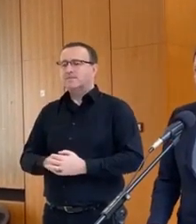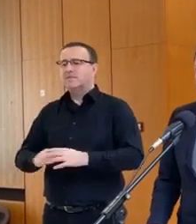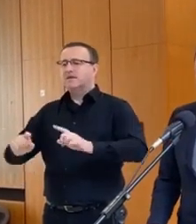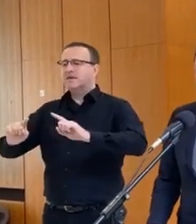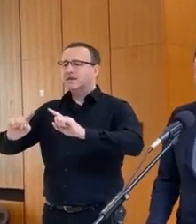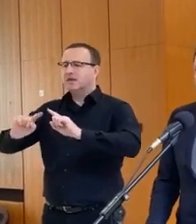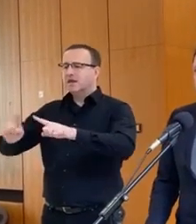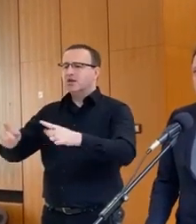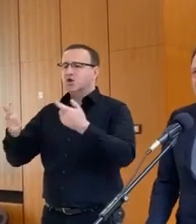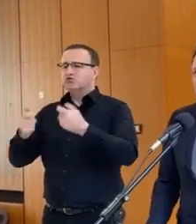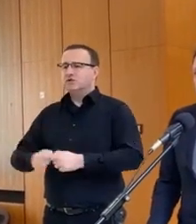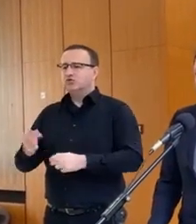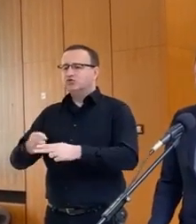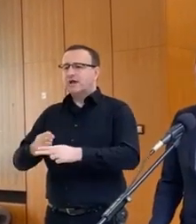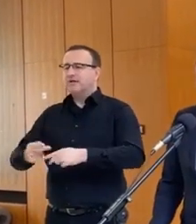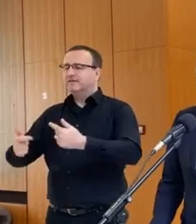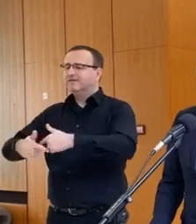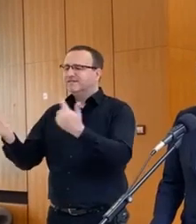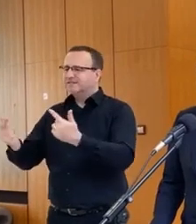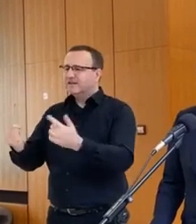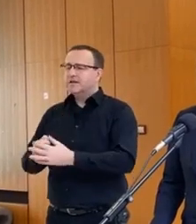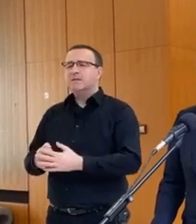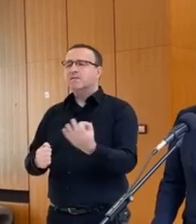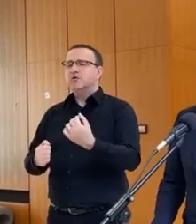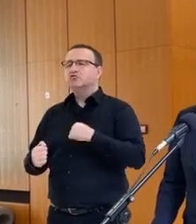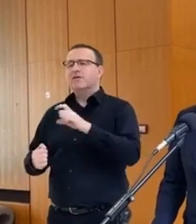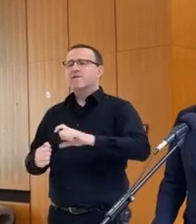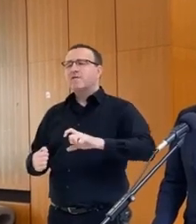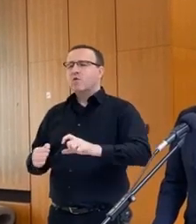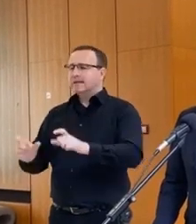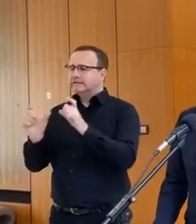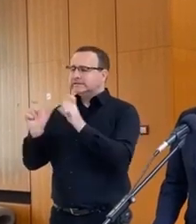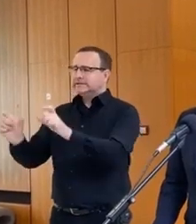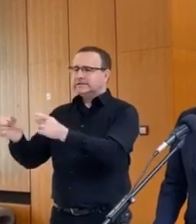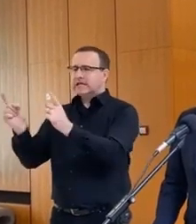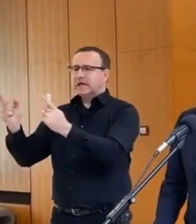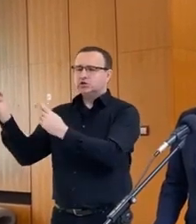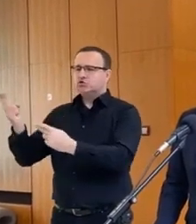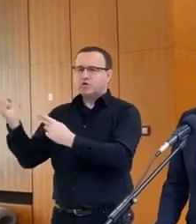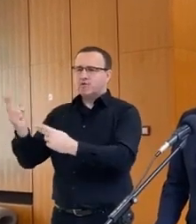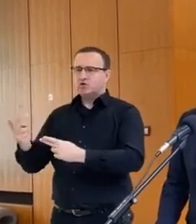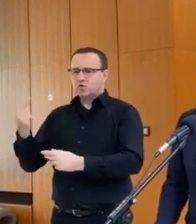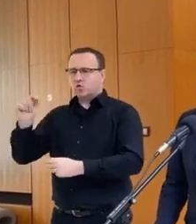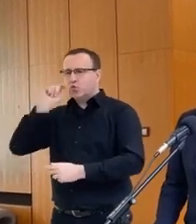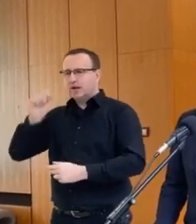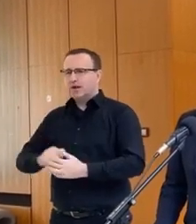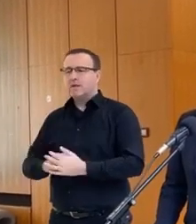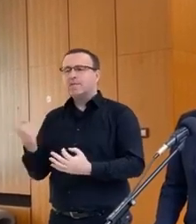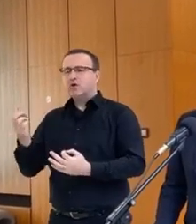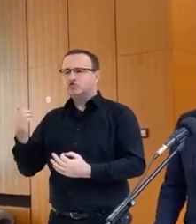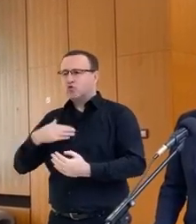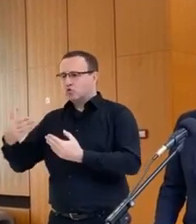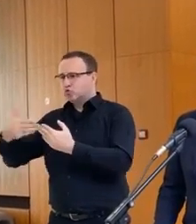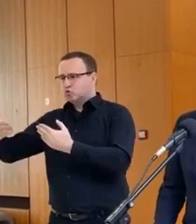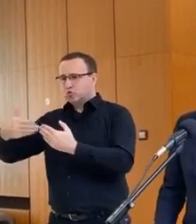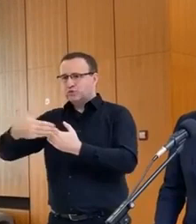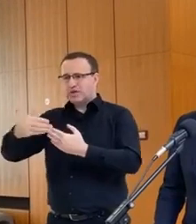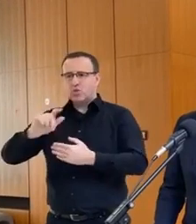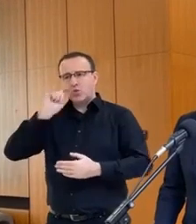iných členských krajín vysvetli, čo boli tie dôvody, prečo krajiny, ktoré susedia s Ukrajinov,